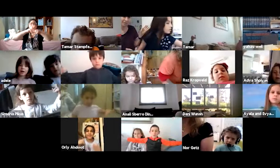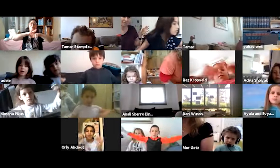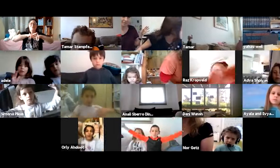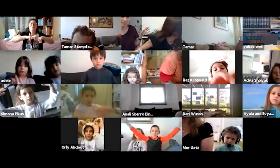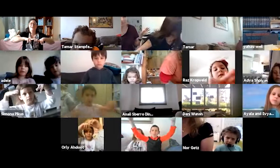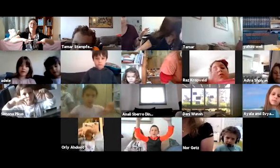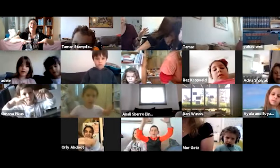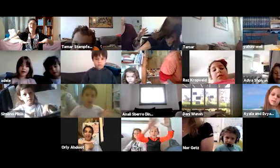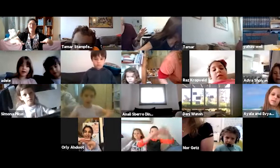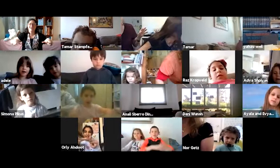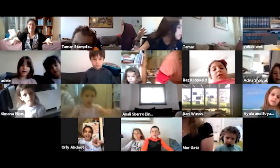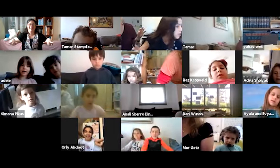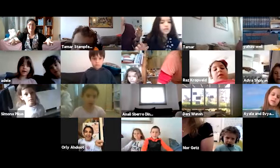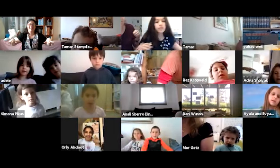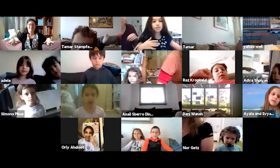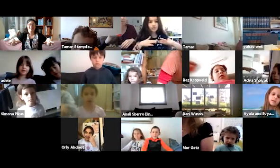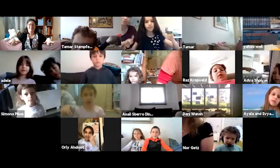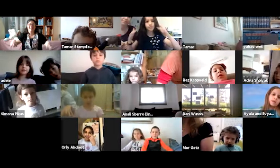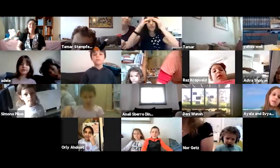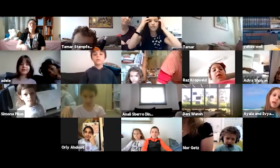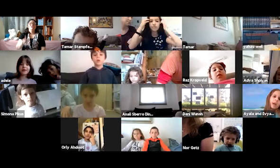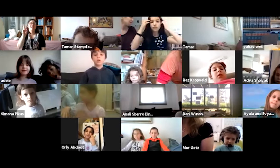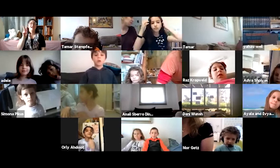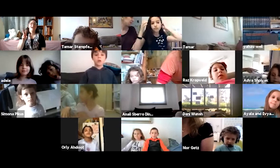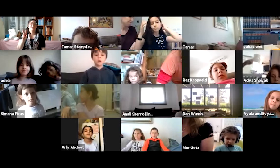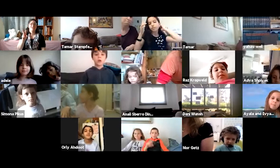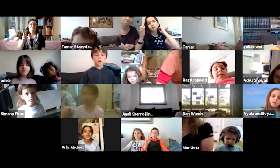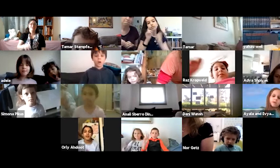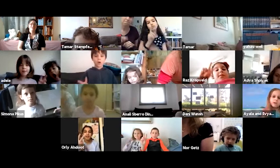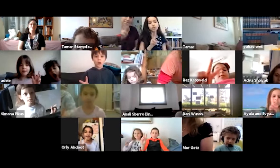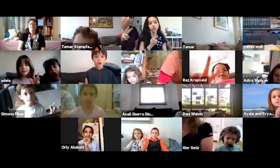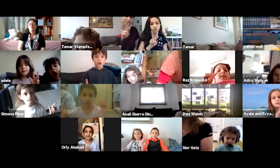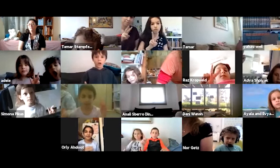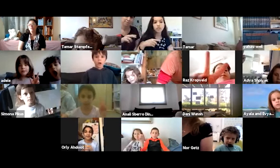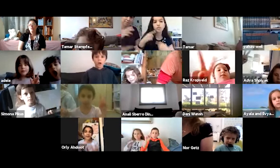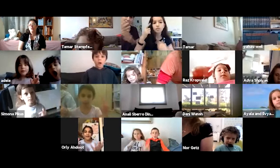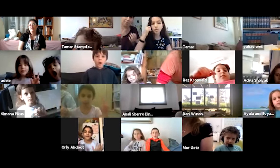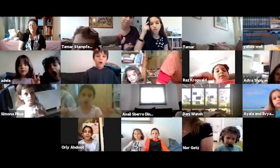שבשמיים ובארץ. שניים מי יודע.